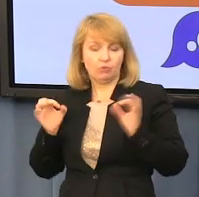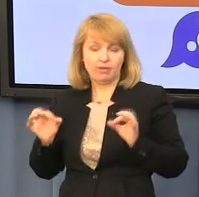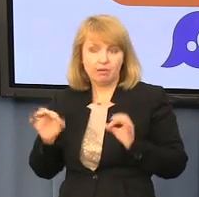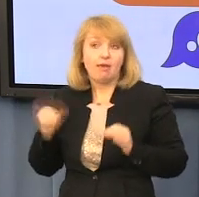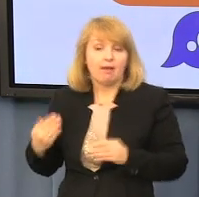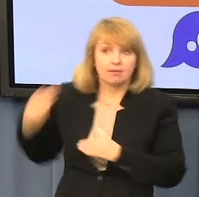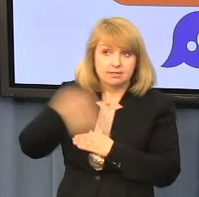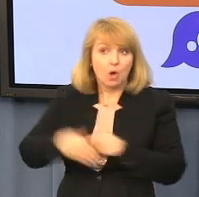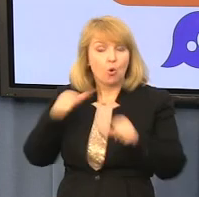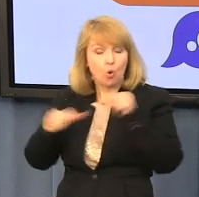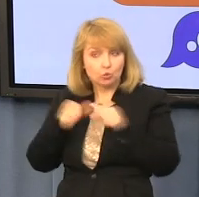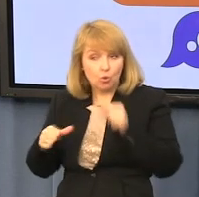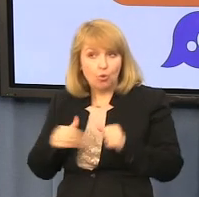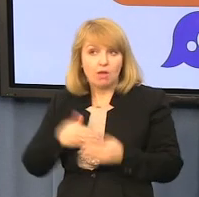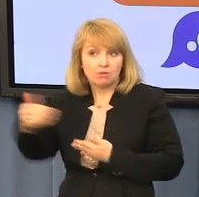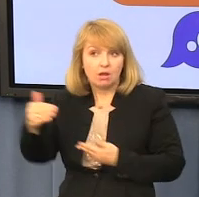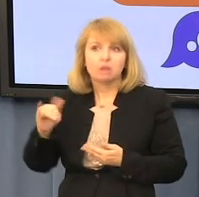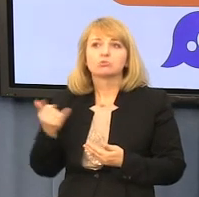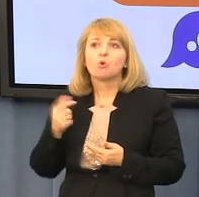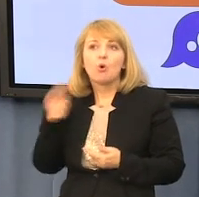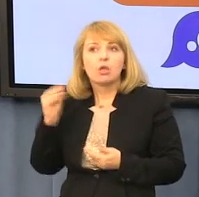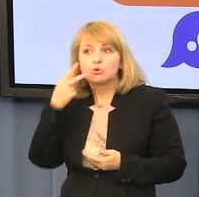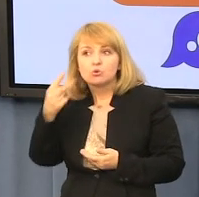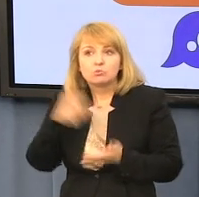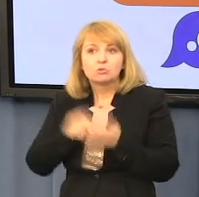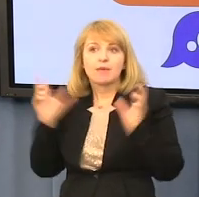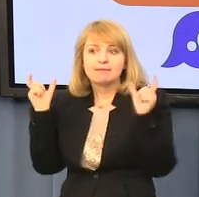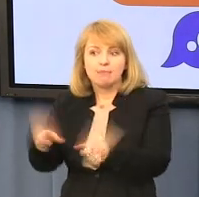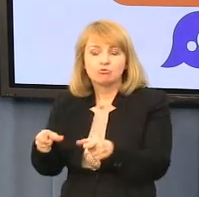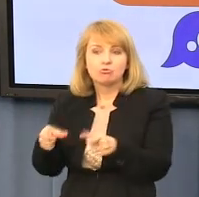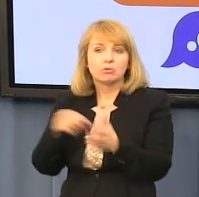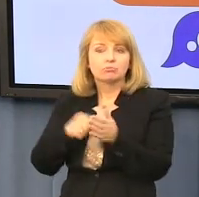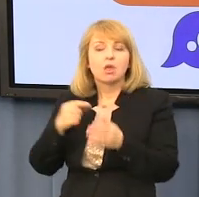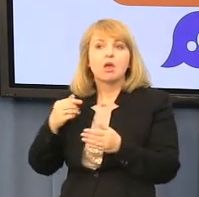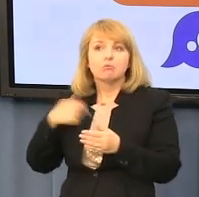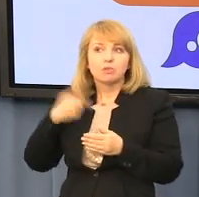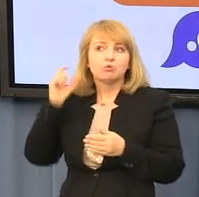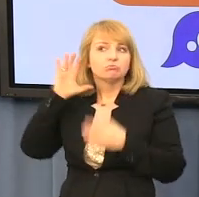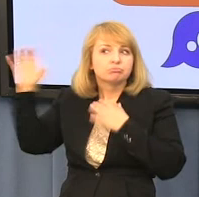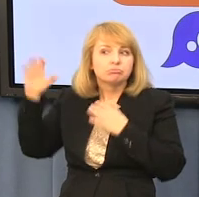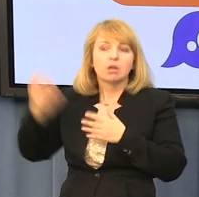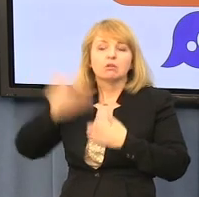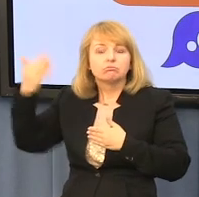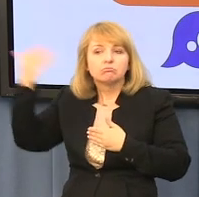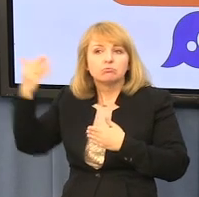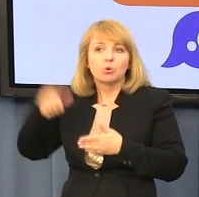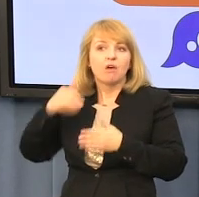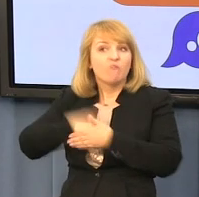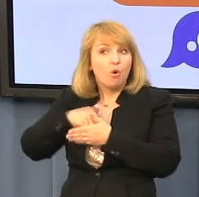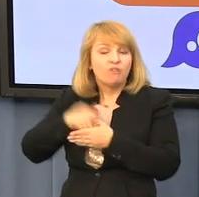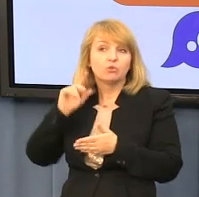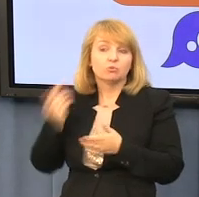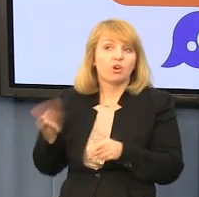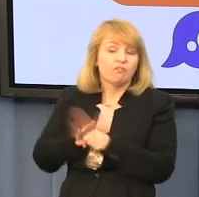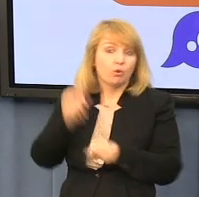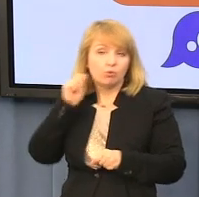i zakończą kontrolę. Jakie jeszcze fakty wyjdą z wyniku zatrzymania przesłuchiwania tego wychowanka w Zabrzu. A